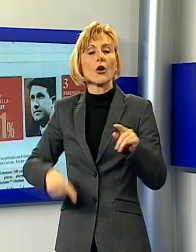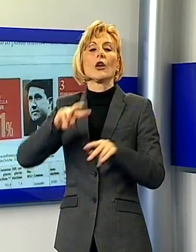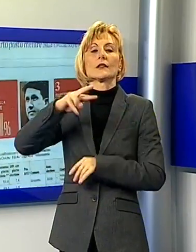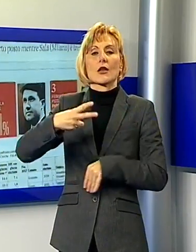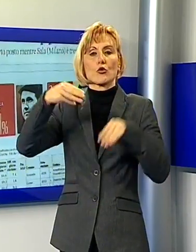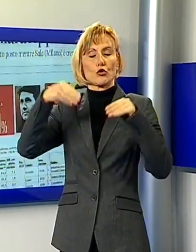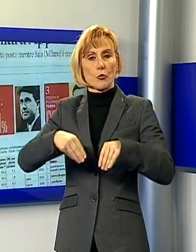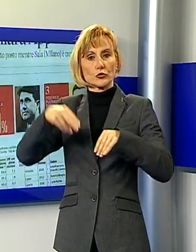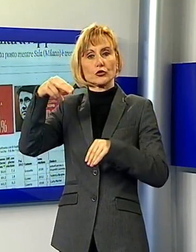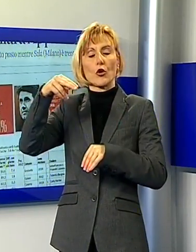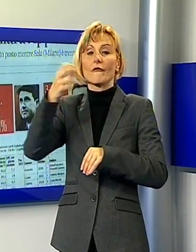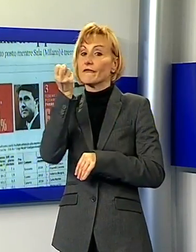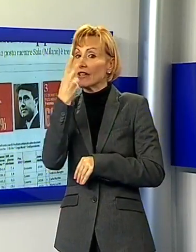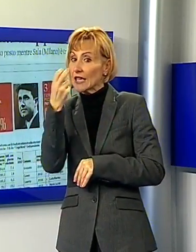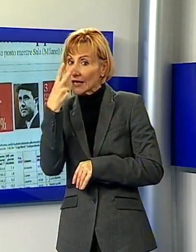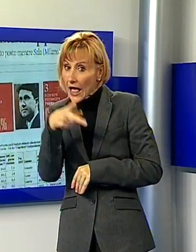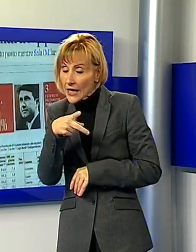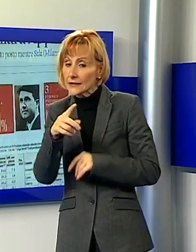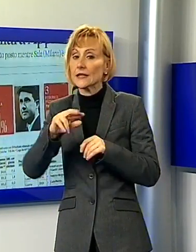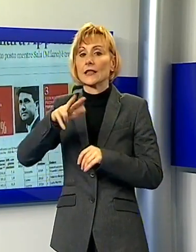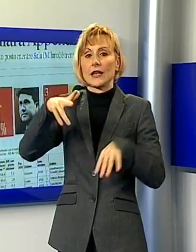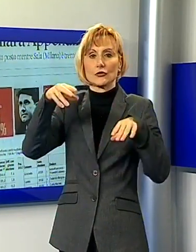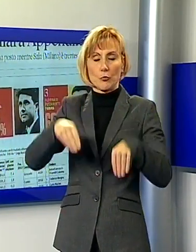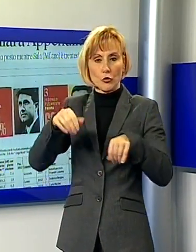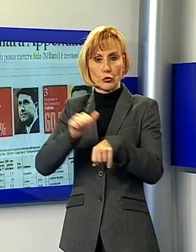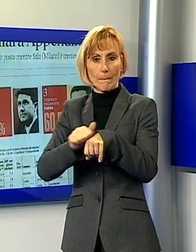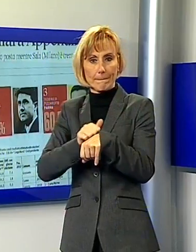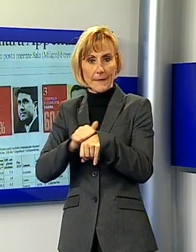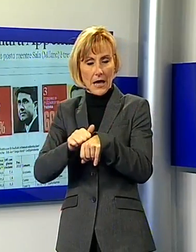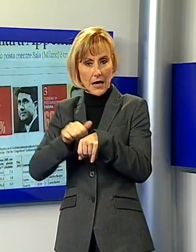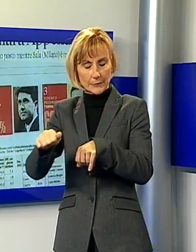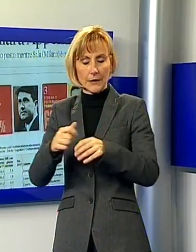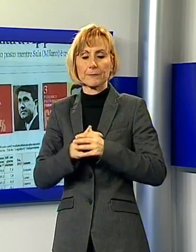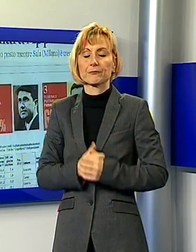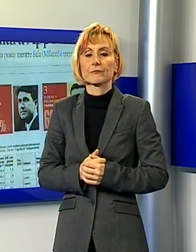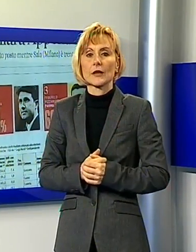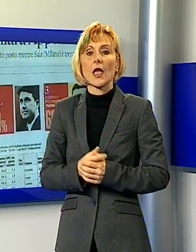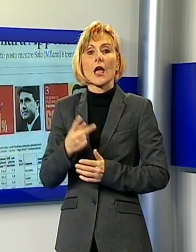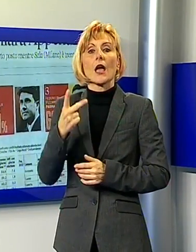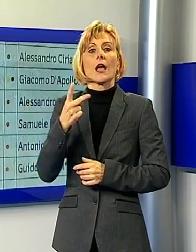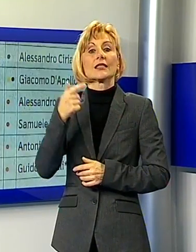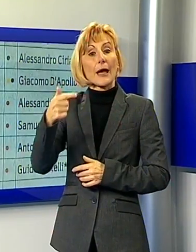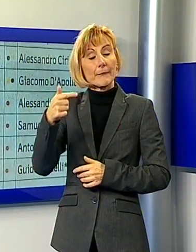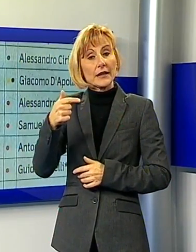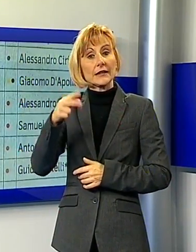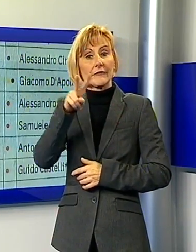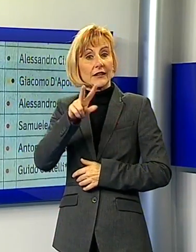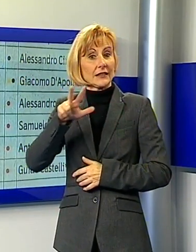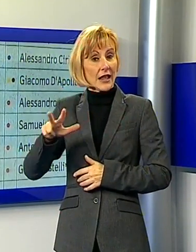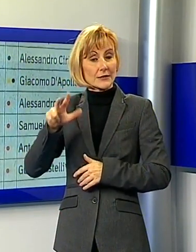Nardella e dal sindaco di Parma Pizzarotti. Tambellini si trova al ventitresimo posto in classifica, con il 56,5